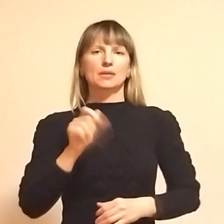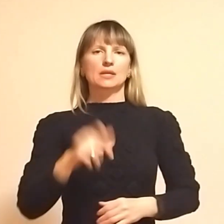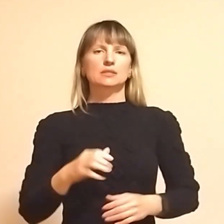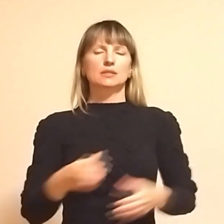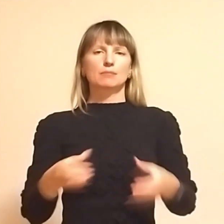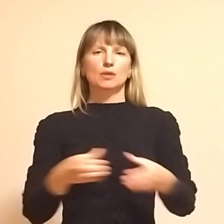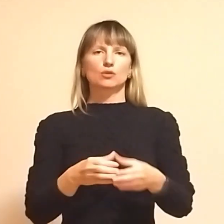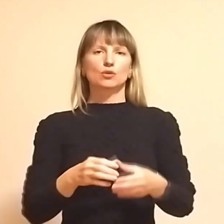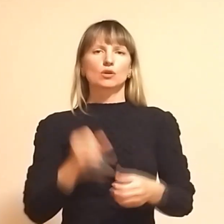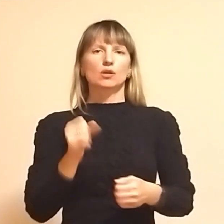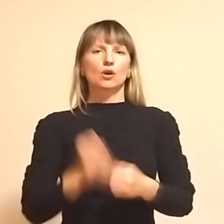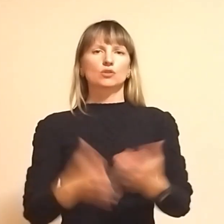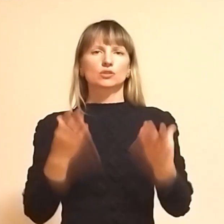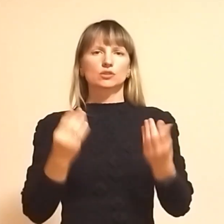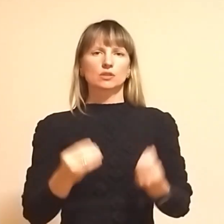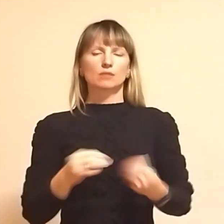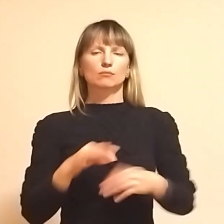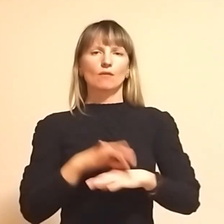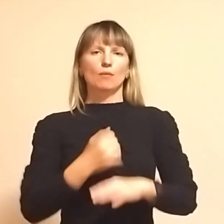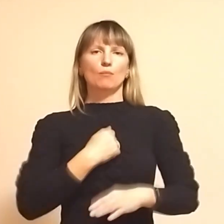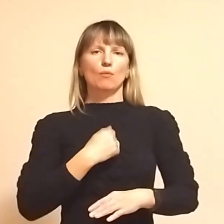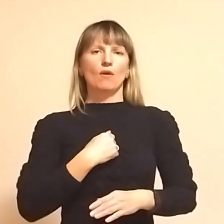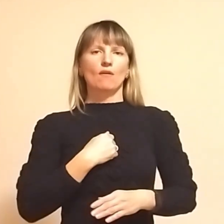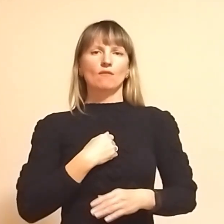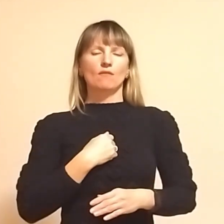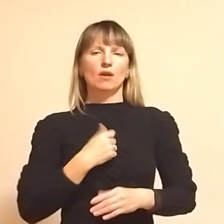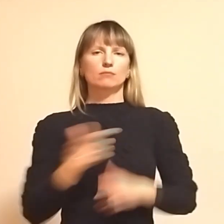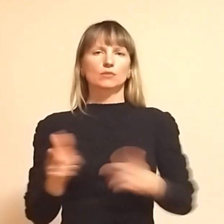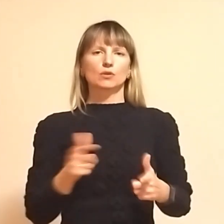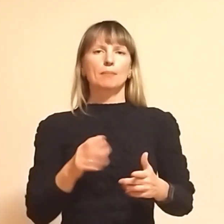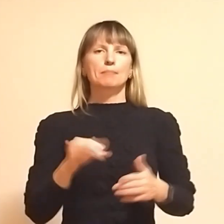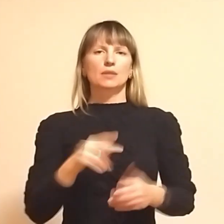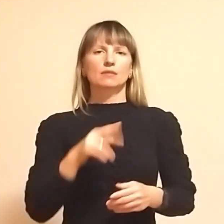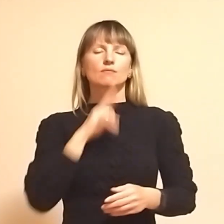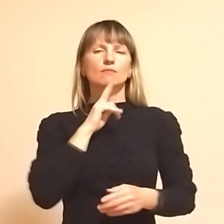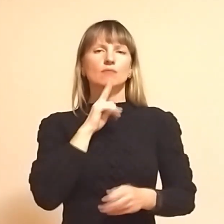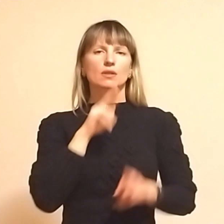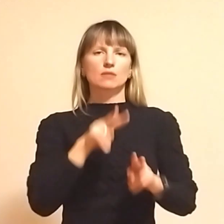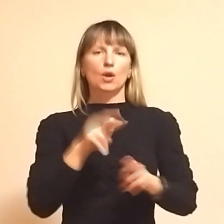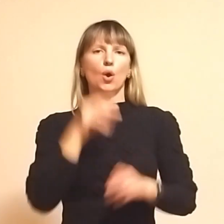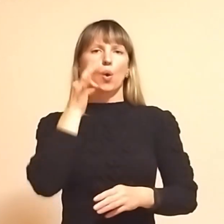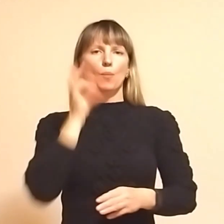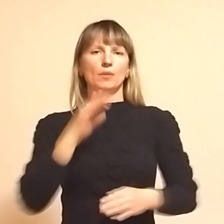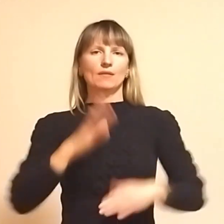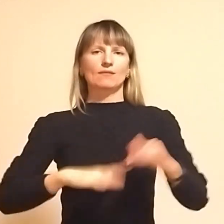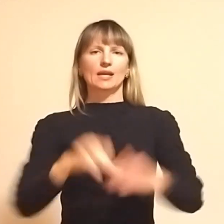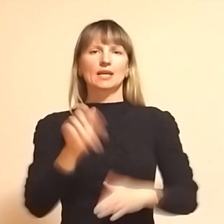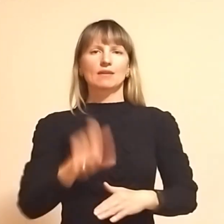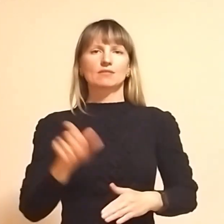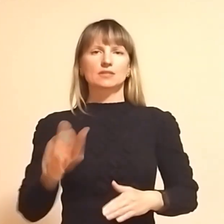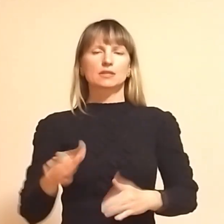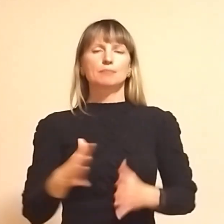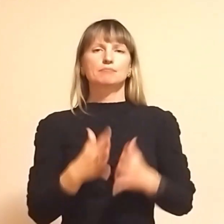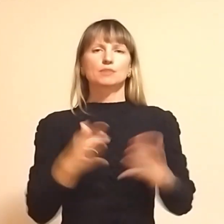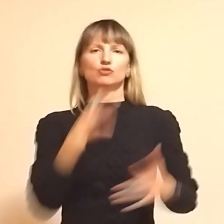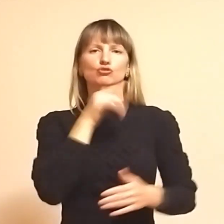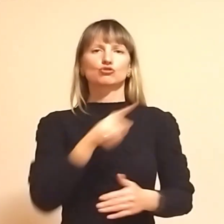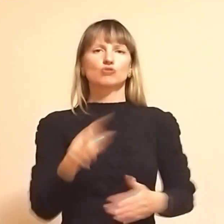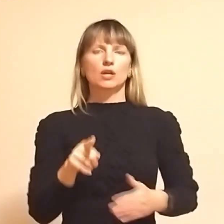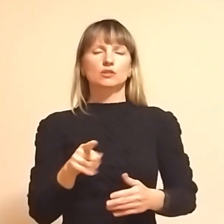підрозділу щоденно проходять бойове злагодження під пильним наглядом досвідчених фахівців. Більшість часу займають